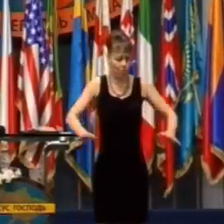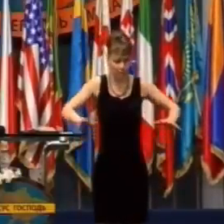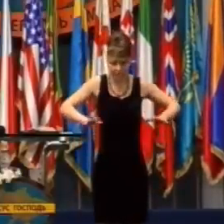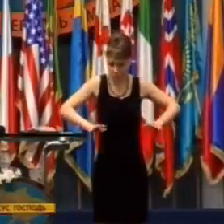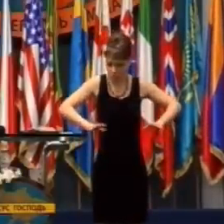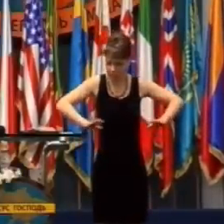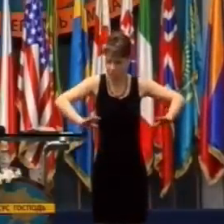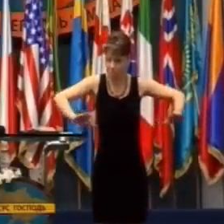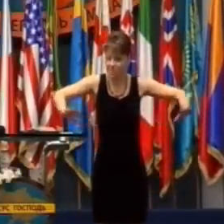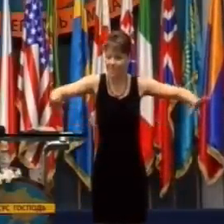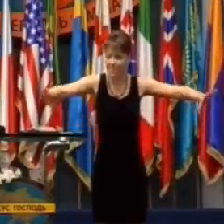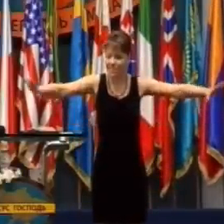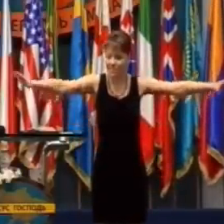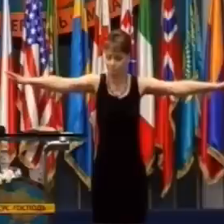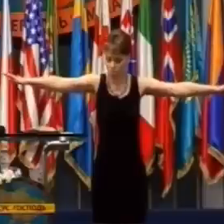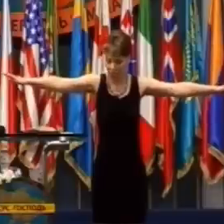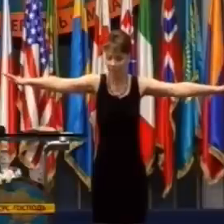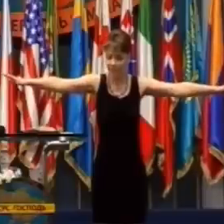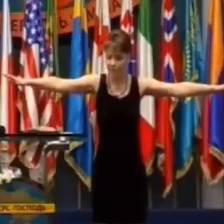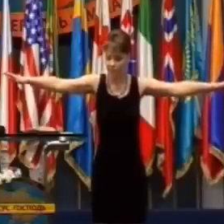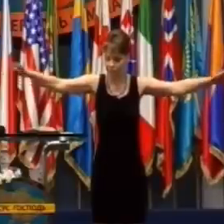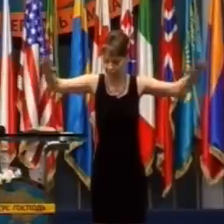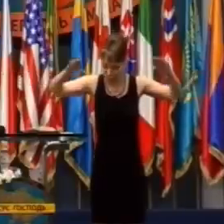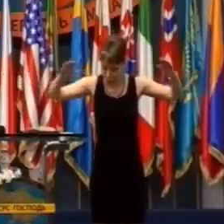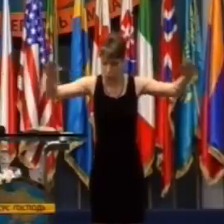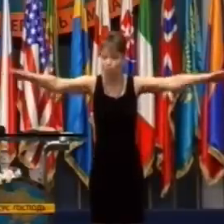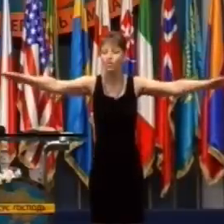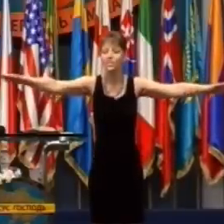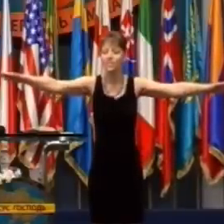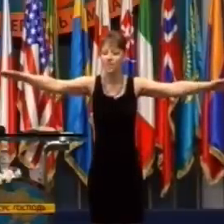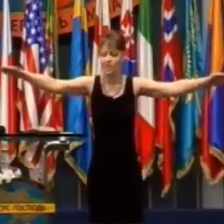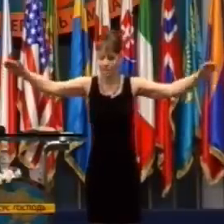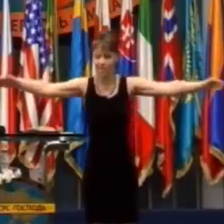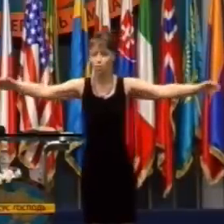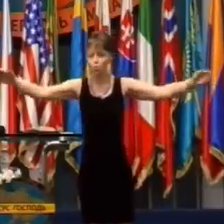že to vzkriesilo mŕtvych na kilometre od Neho.